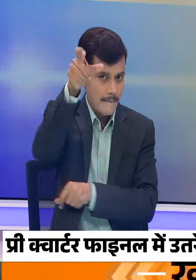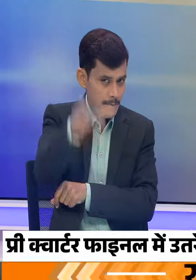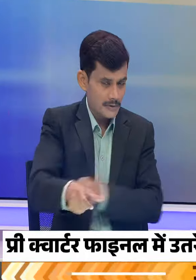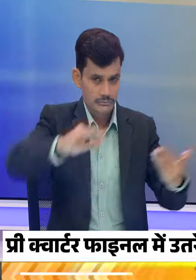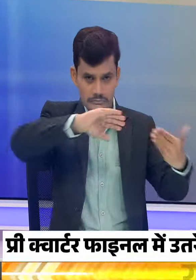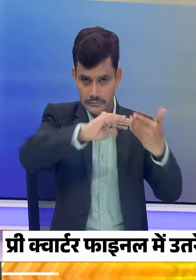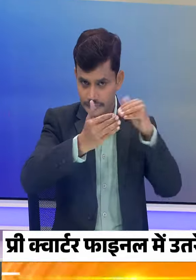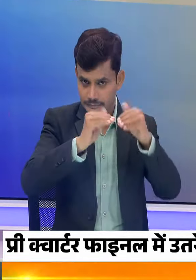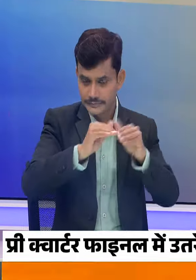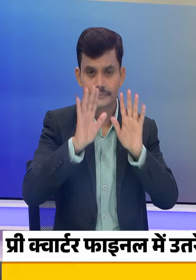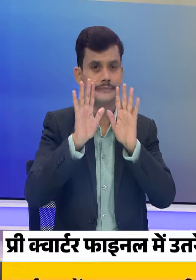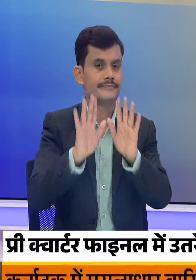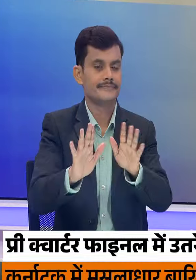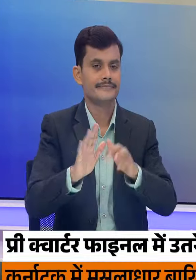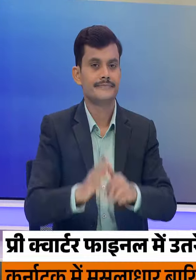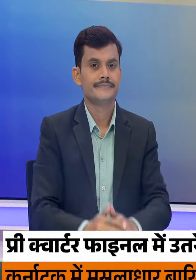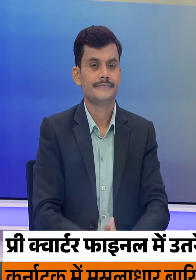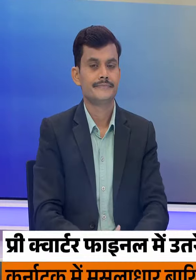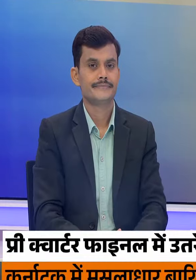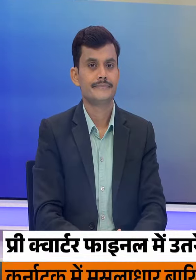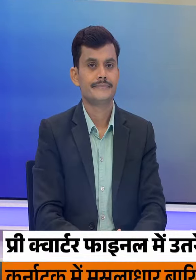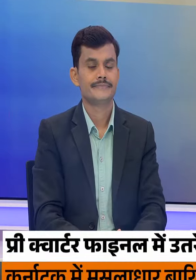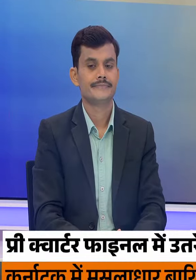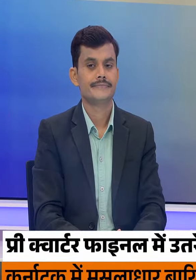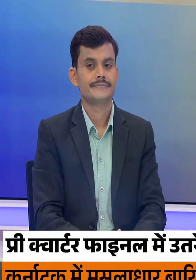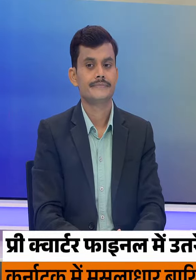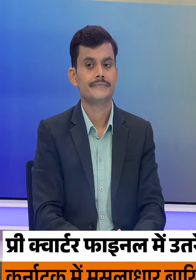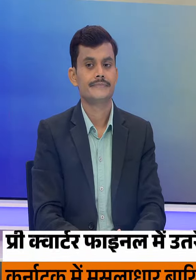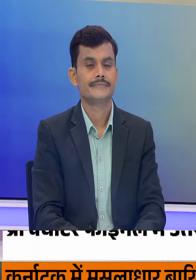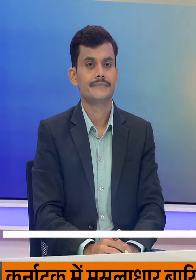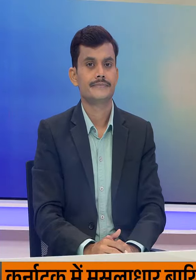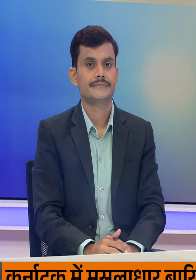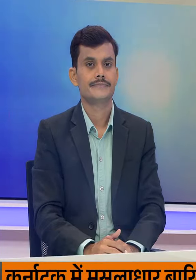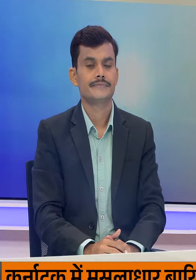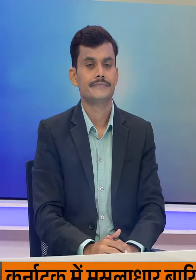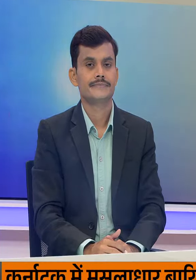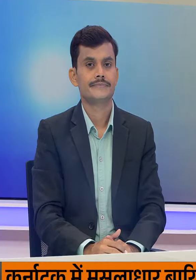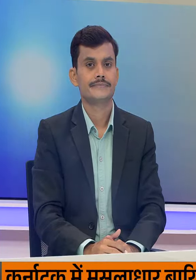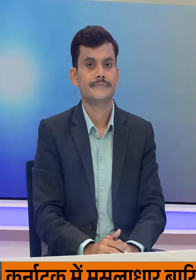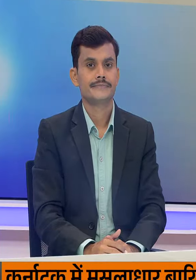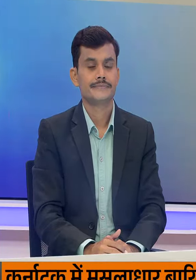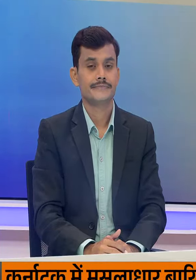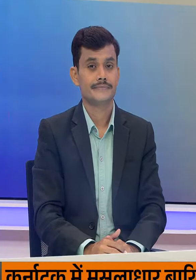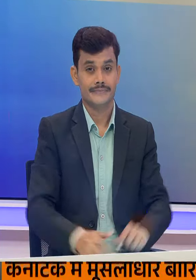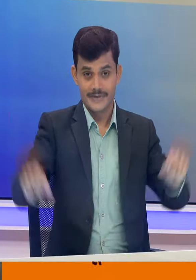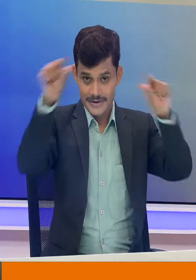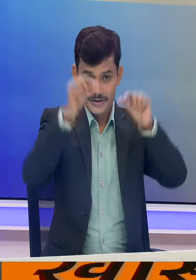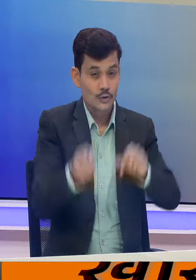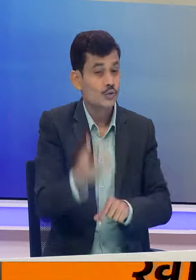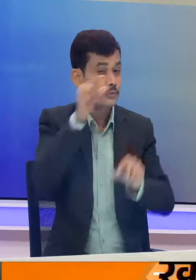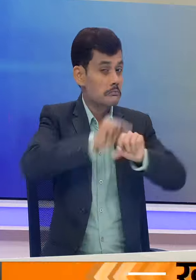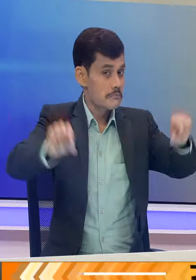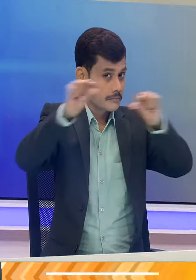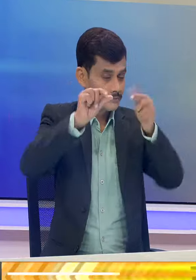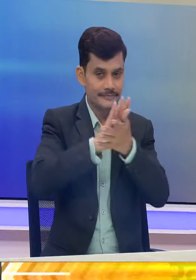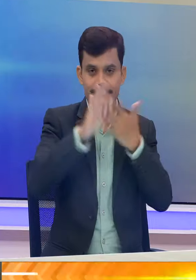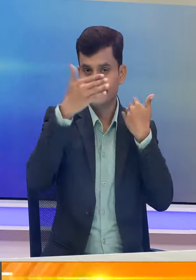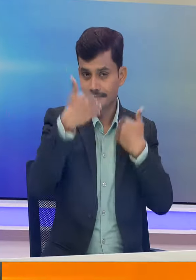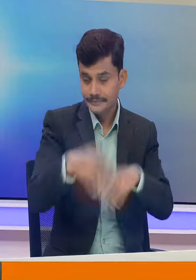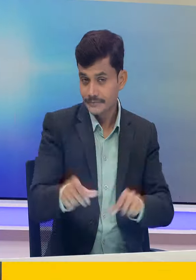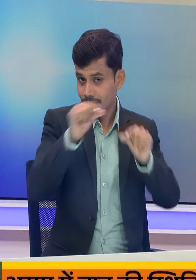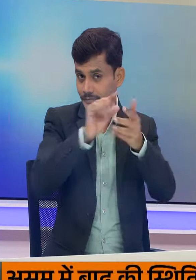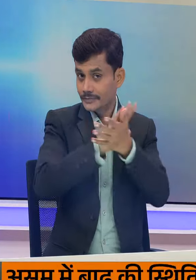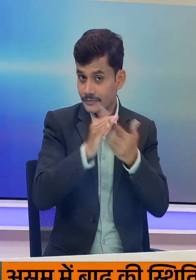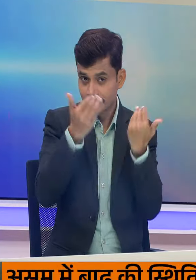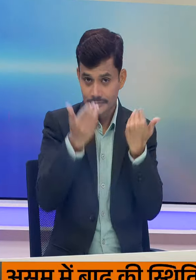तो ये थी सुभा की अहम सुर्खियां और सुर्खियों के